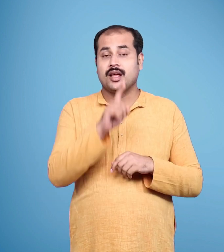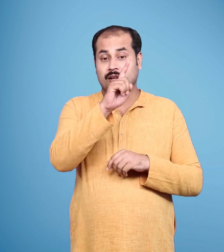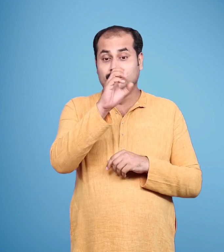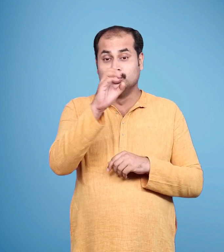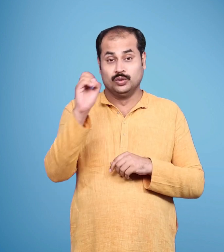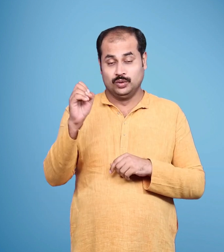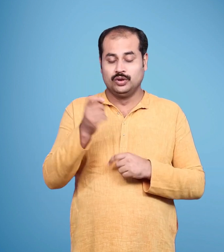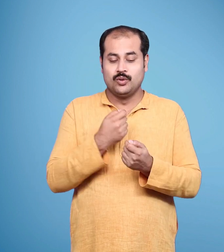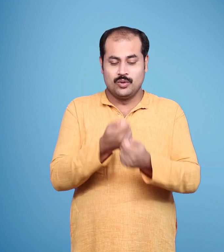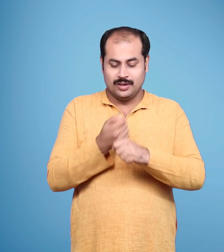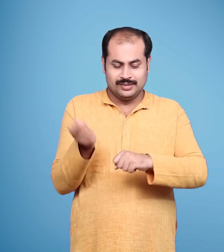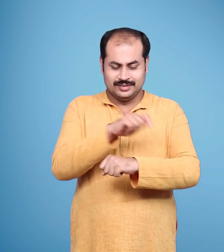सोहरतों और सीना के साथ